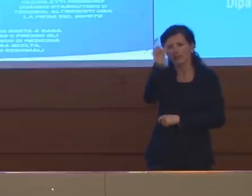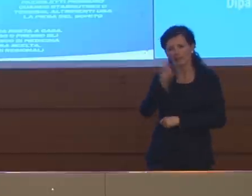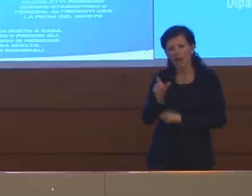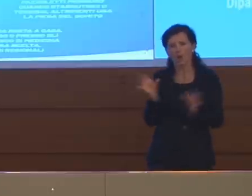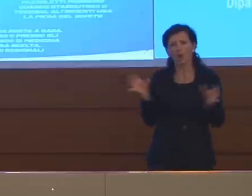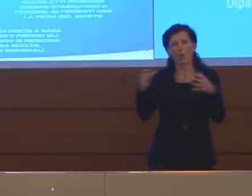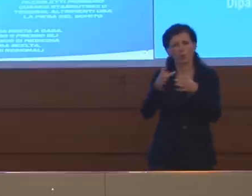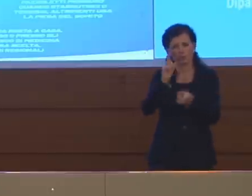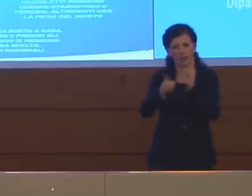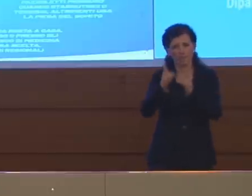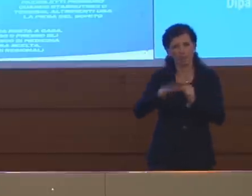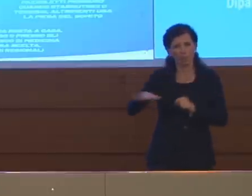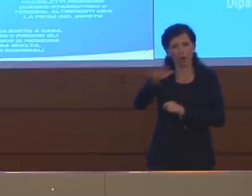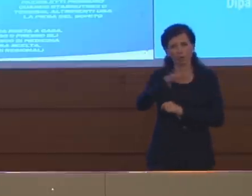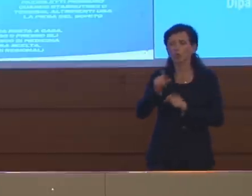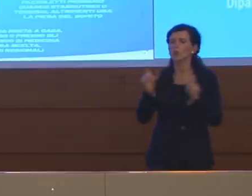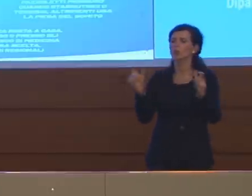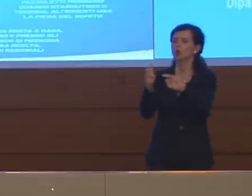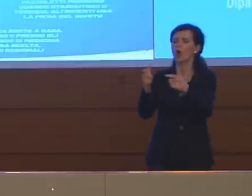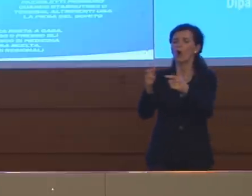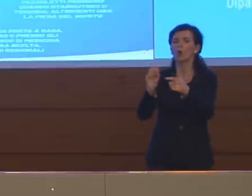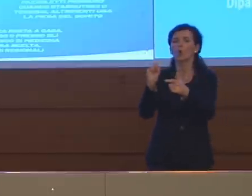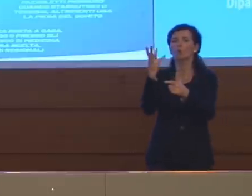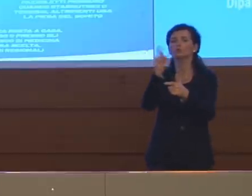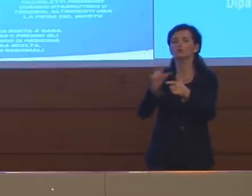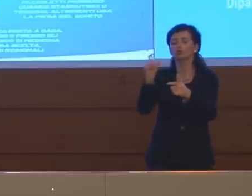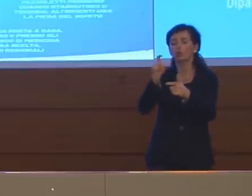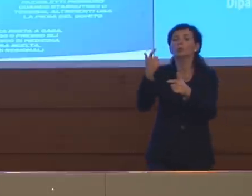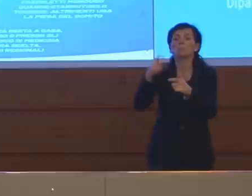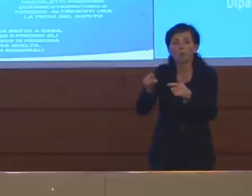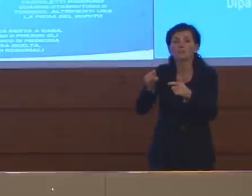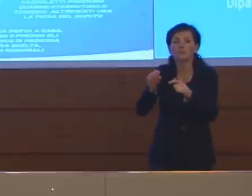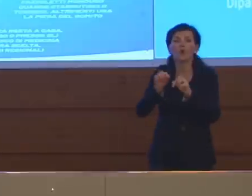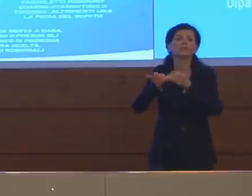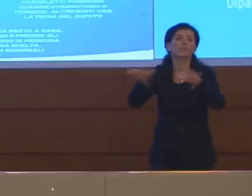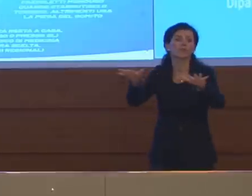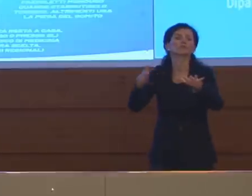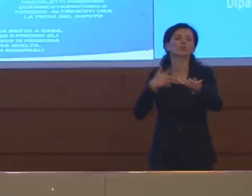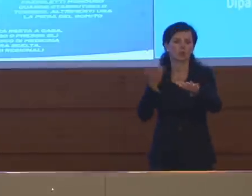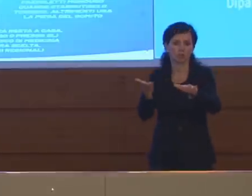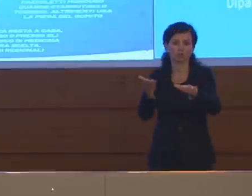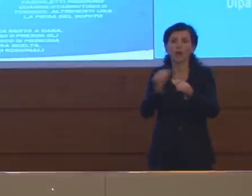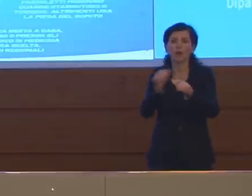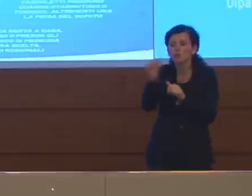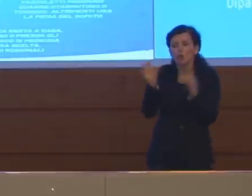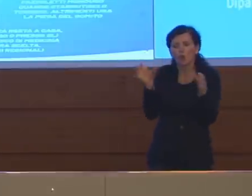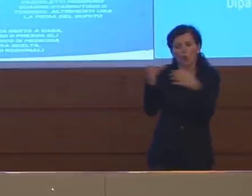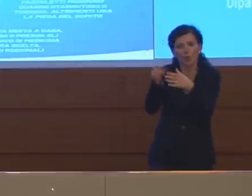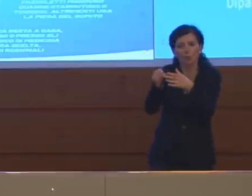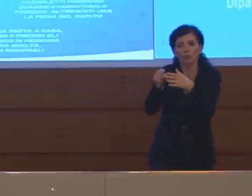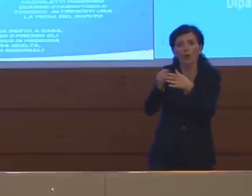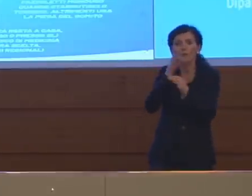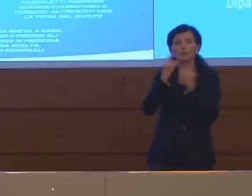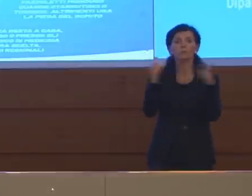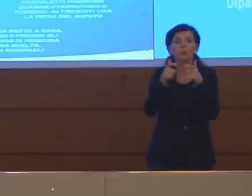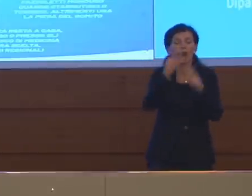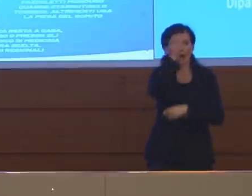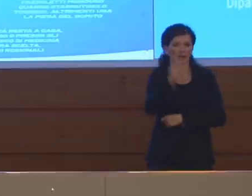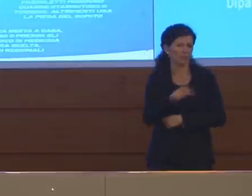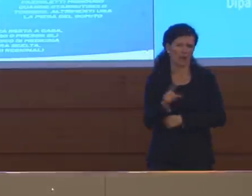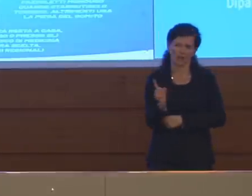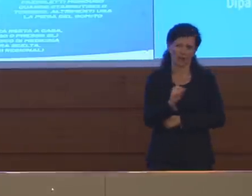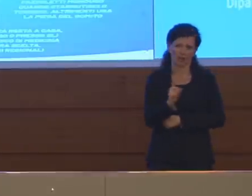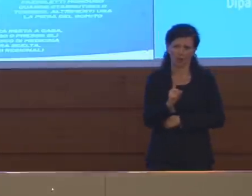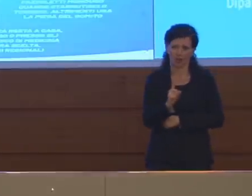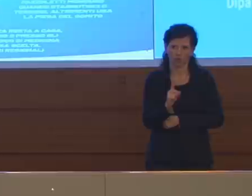comunità potrebbe trovarsi chiusa per 15 giorni perché in quel momento c'è quella cosa. Riguardo a quella comunità non vuol dire che blocchiamo tutto il Paese o che si